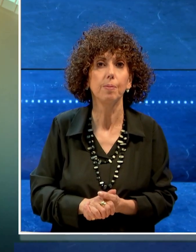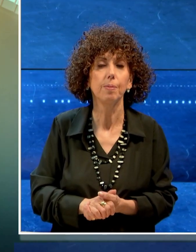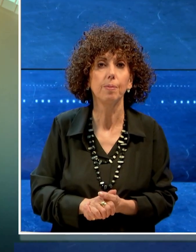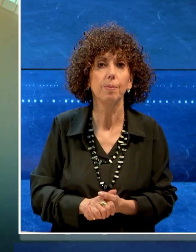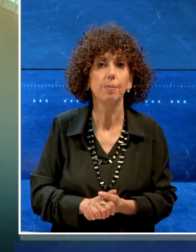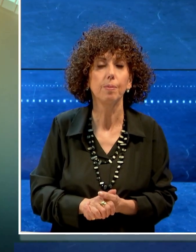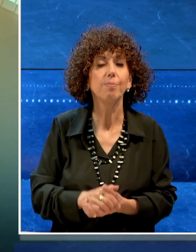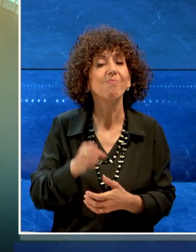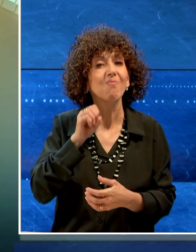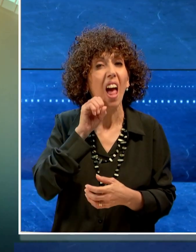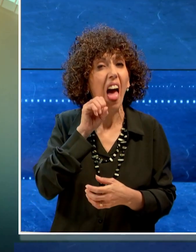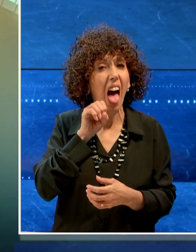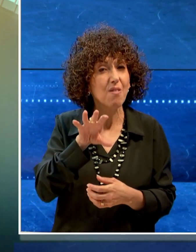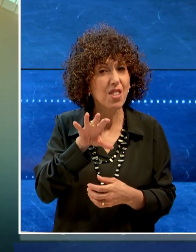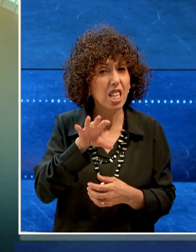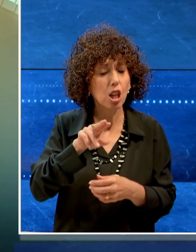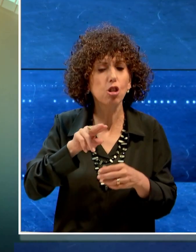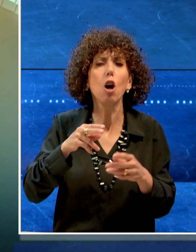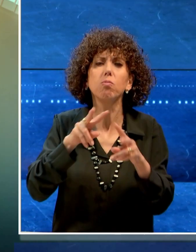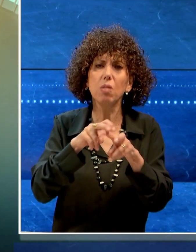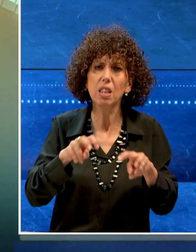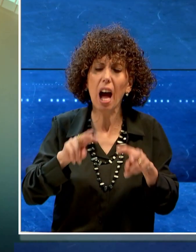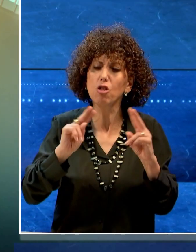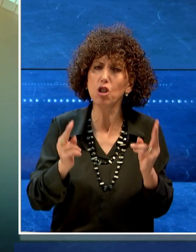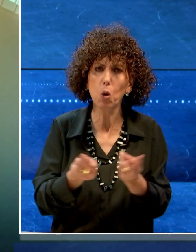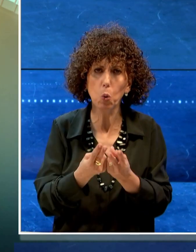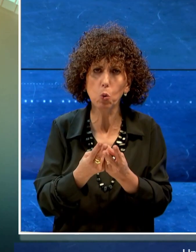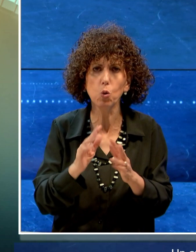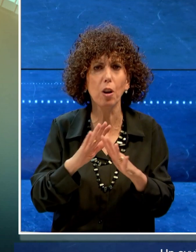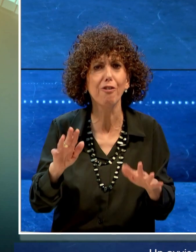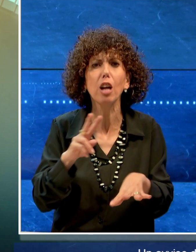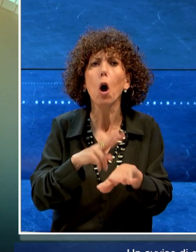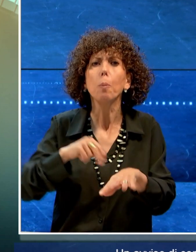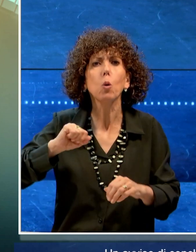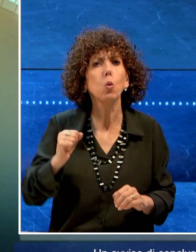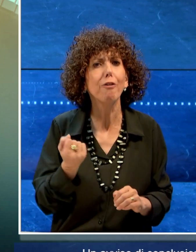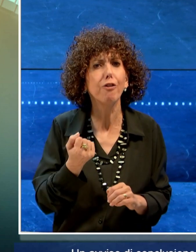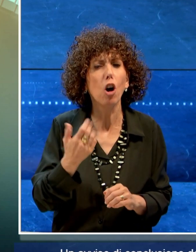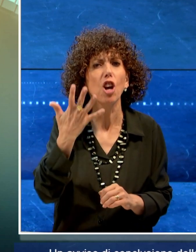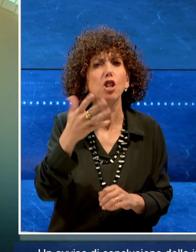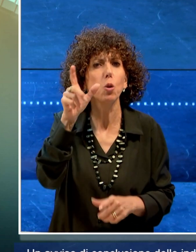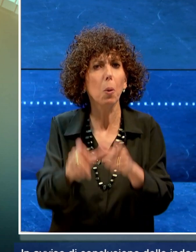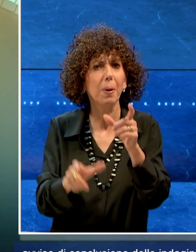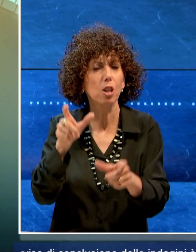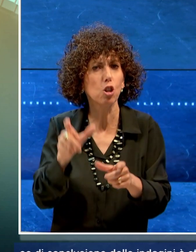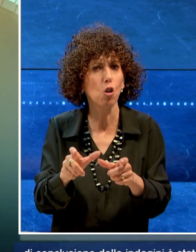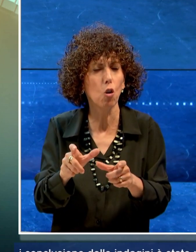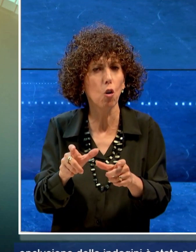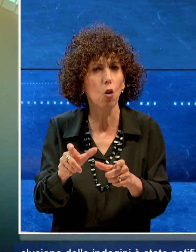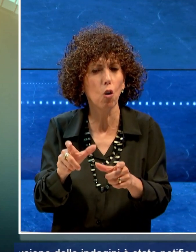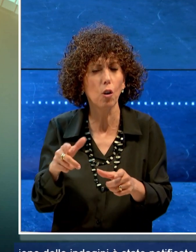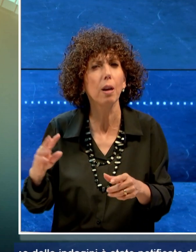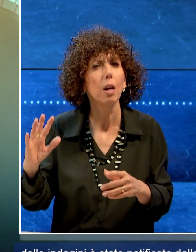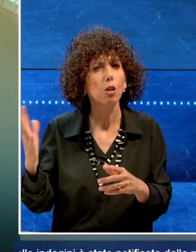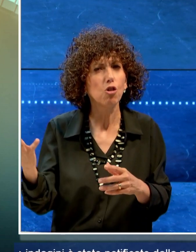Un avviso di conclusione delle indagini è stato notificato dalla procura di Foggia. Cinque persone coinvolte